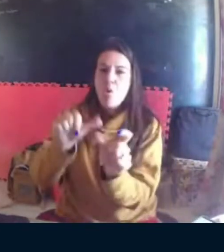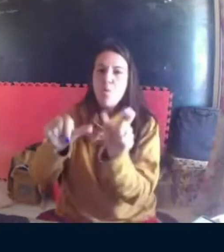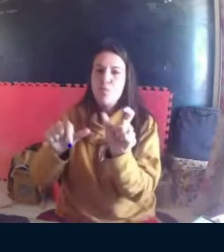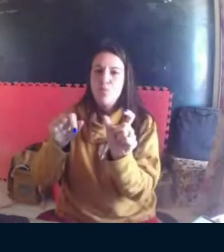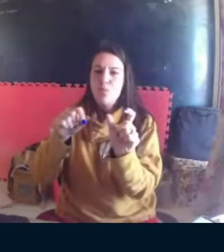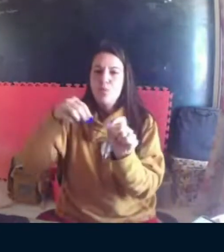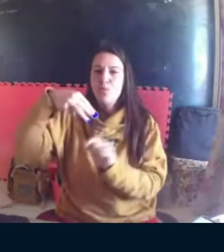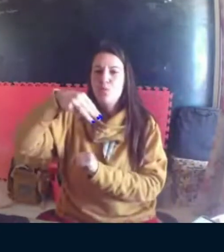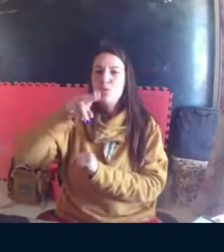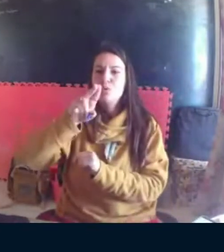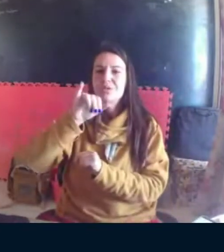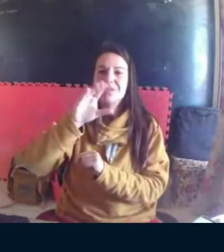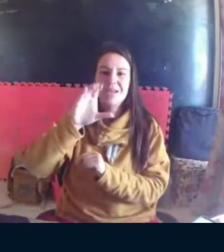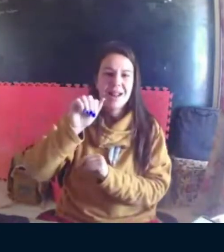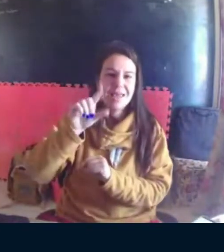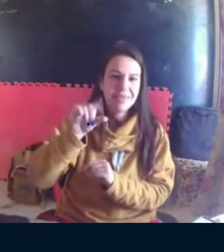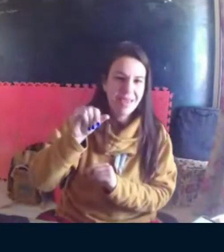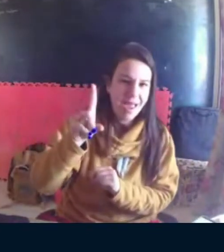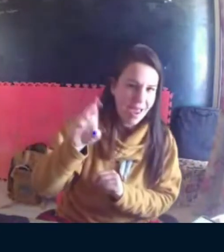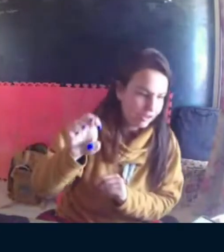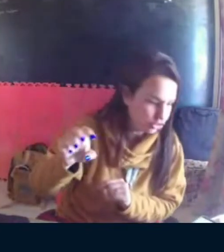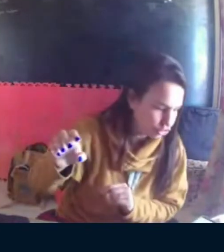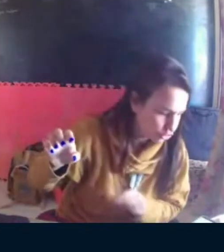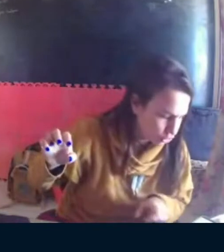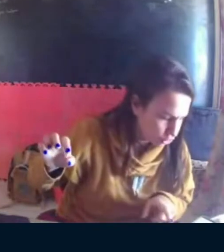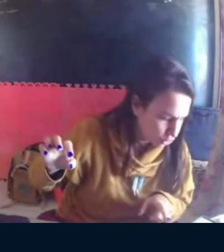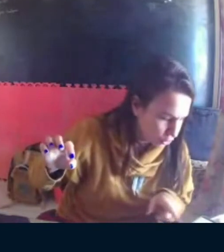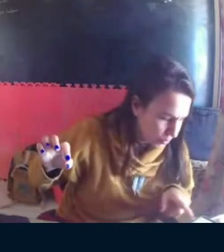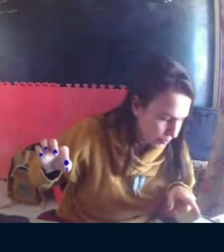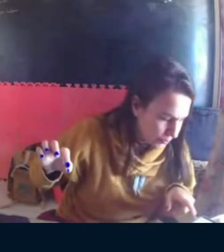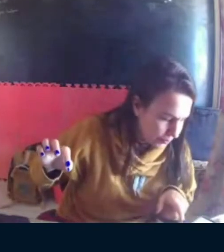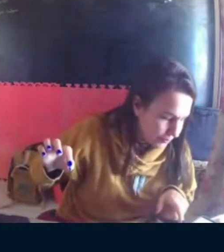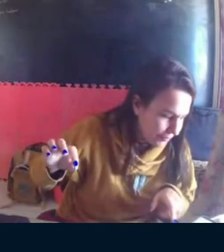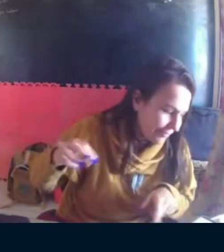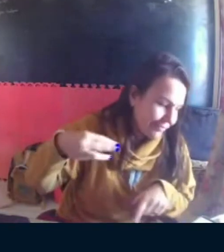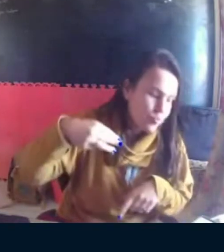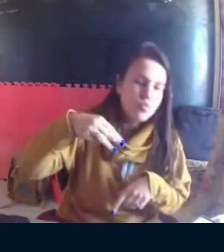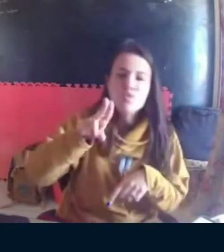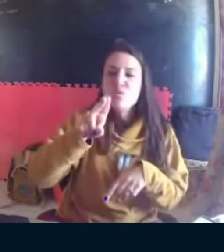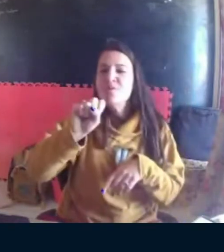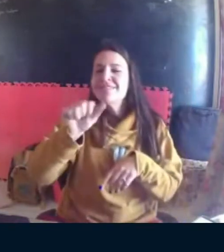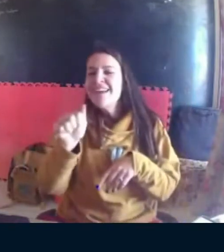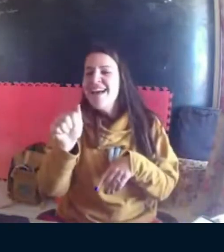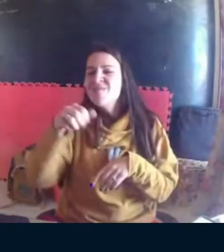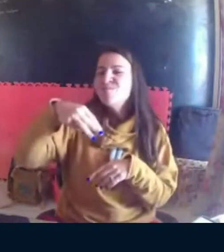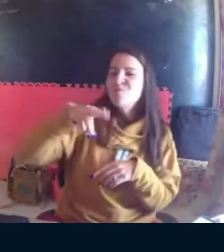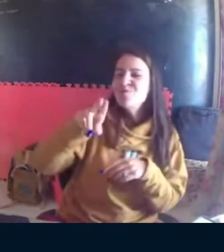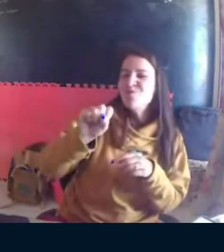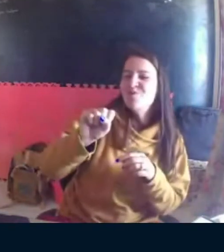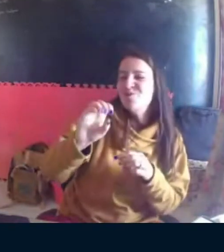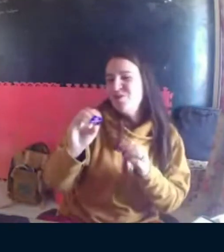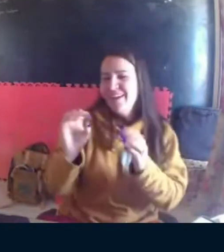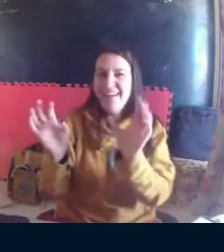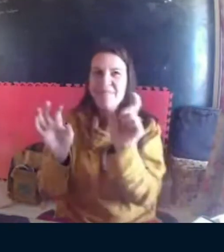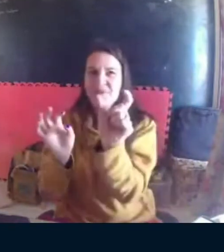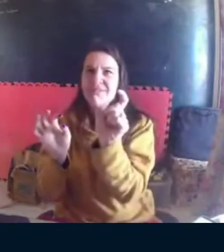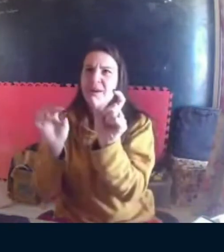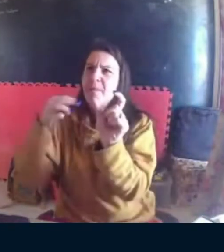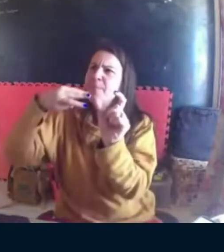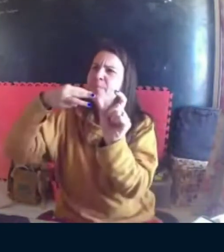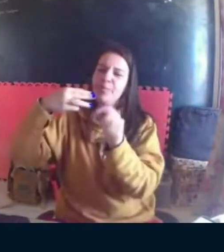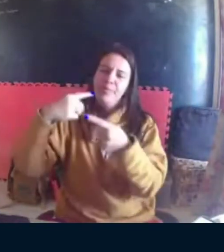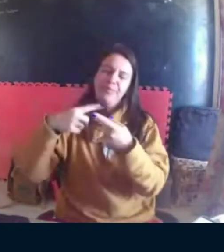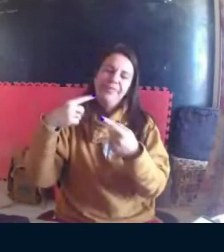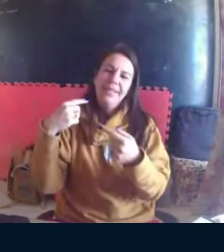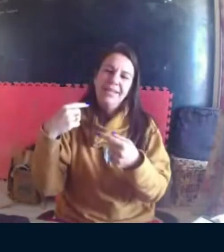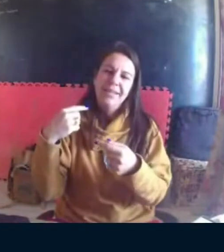Eu vejo a música como derivação de musicalidade e de muso, já que todos somos seres musicais